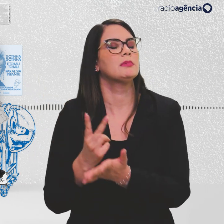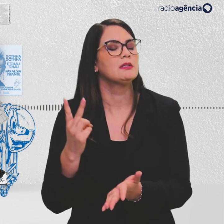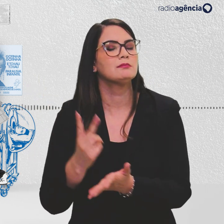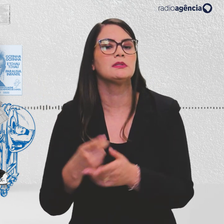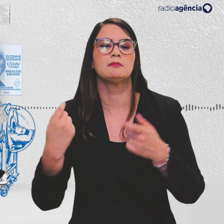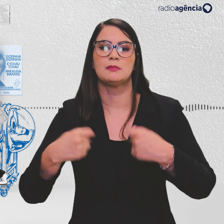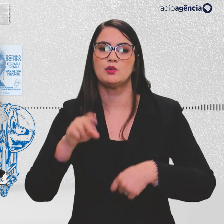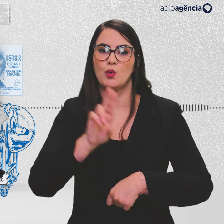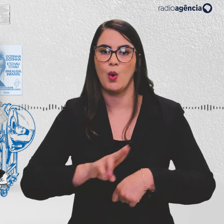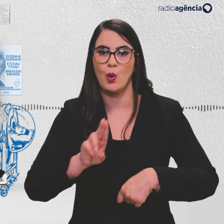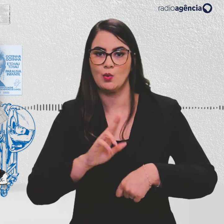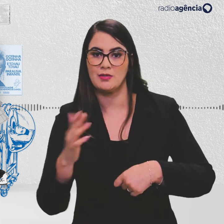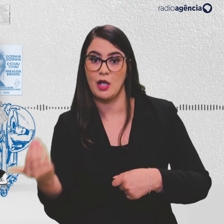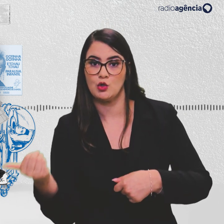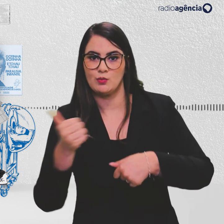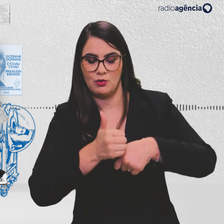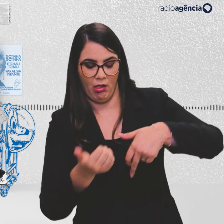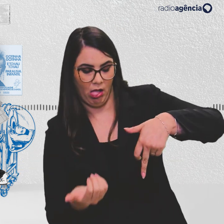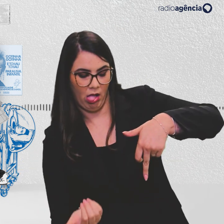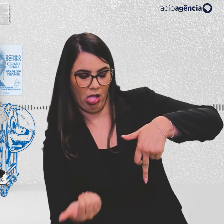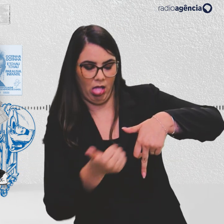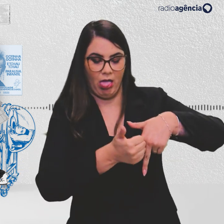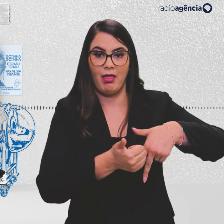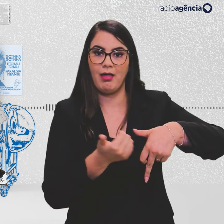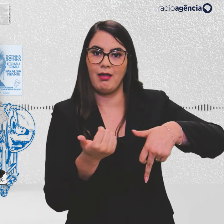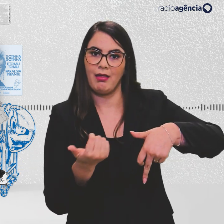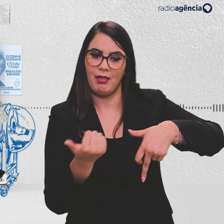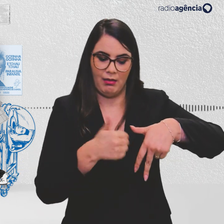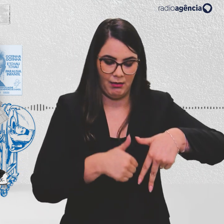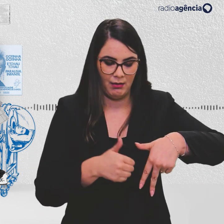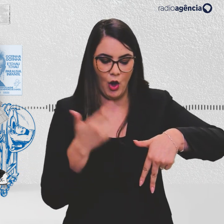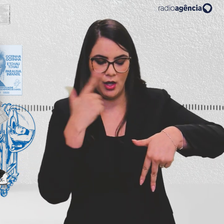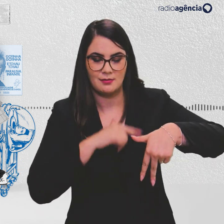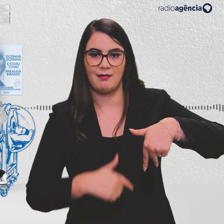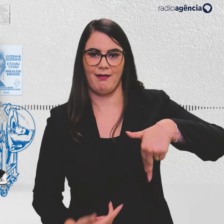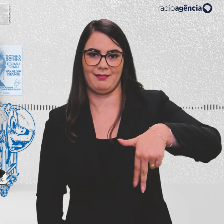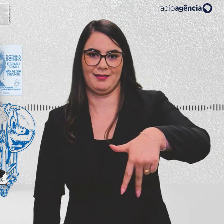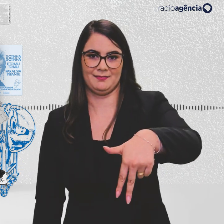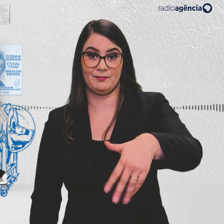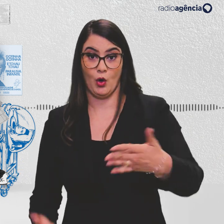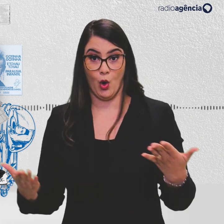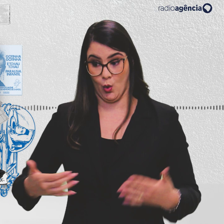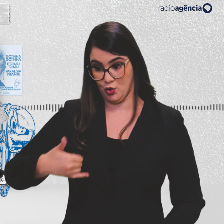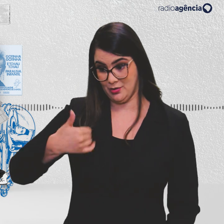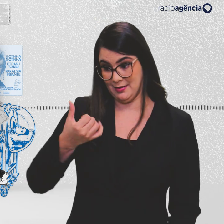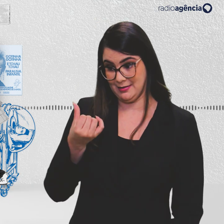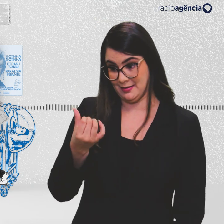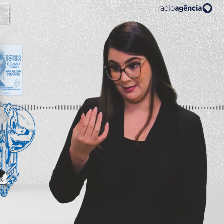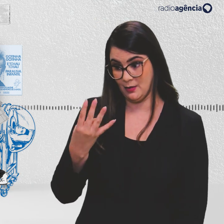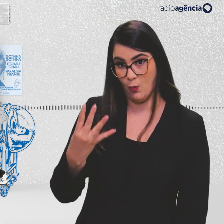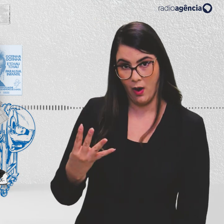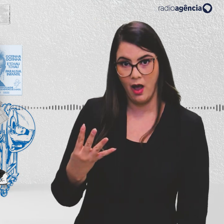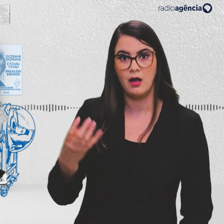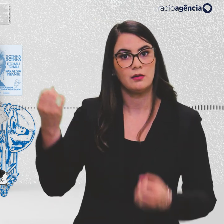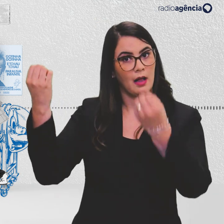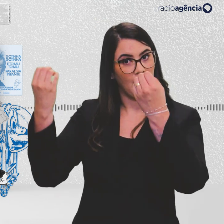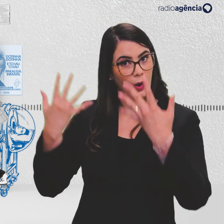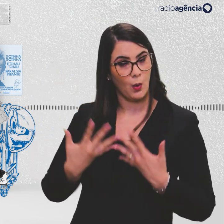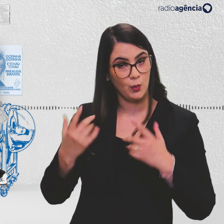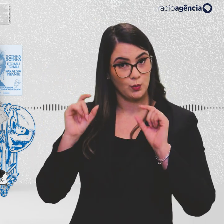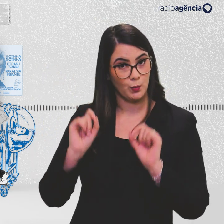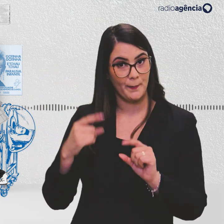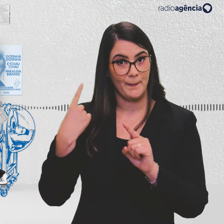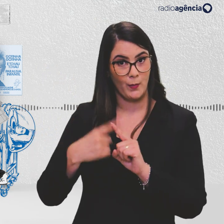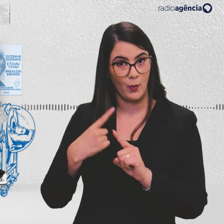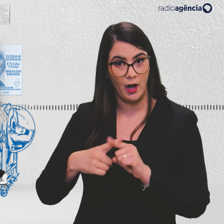teve que usar uma órtese ao longo da vida pra conseguir andar. Hoje, aos 64 anos, a Helena conta pra gente que